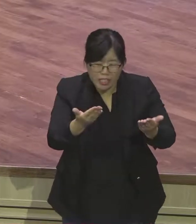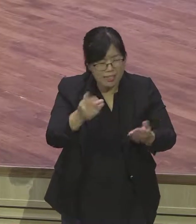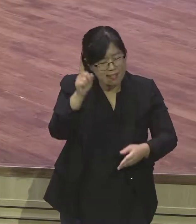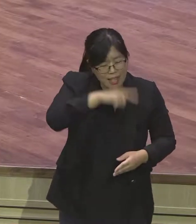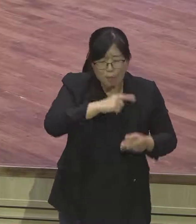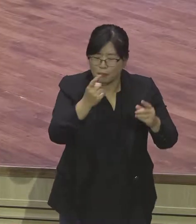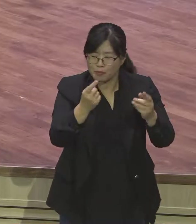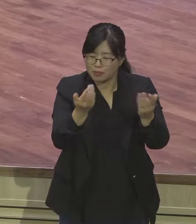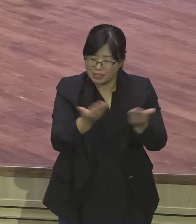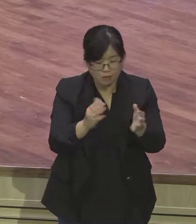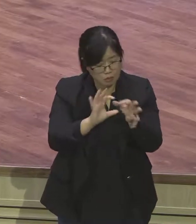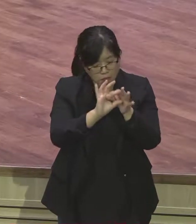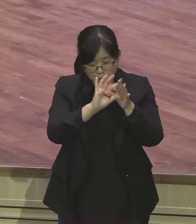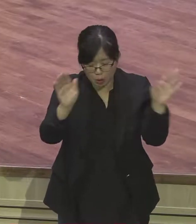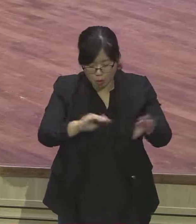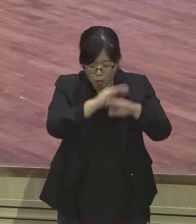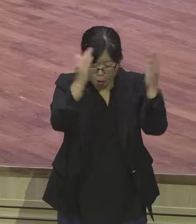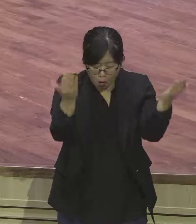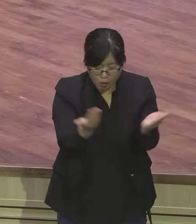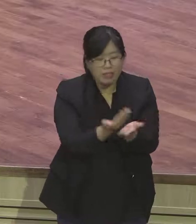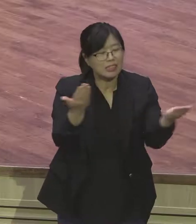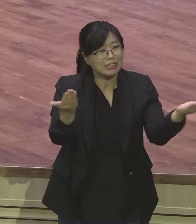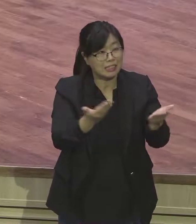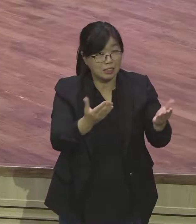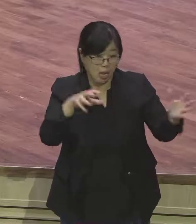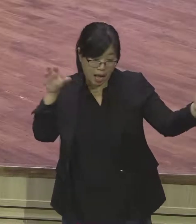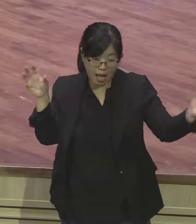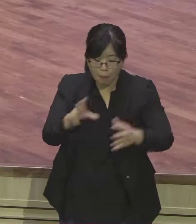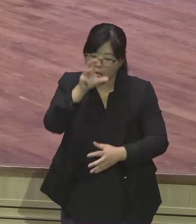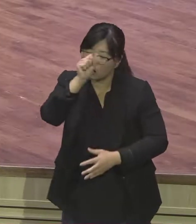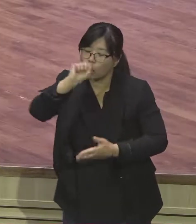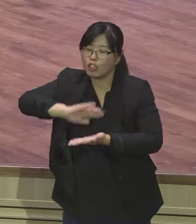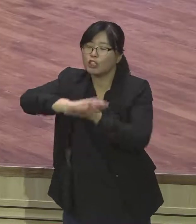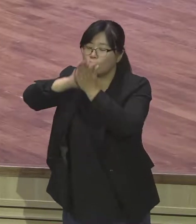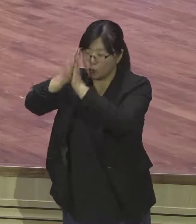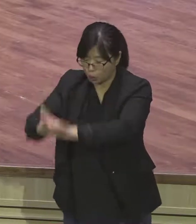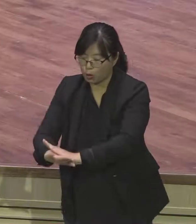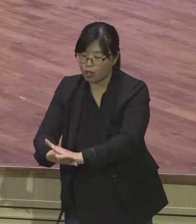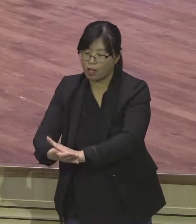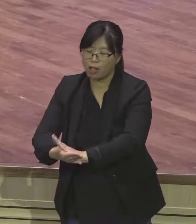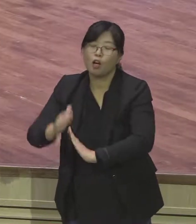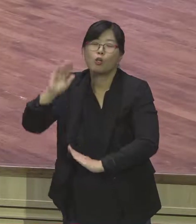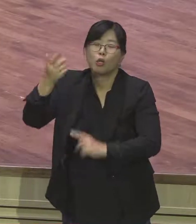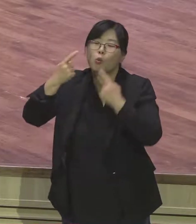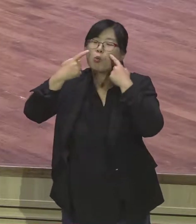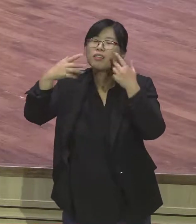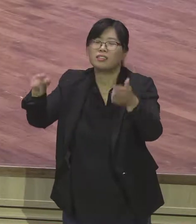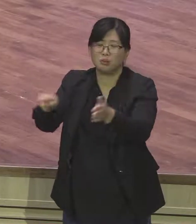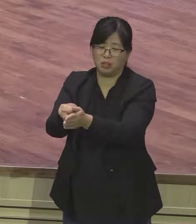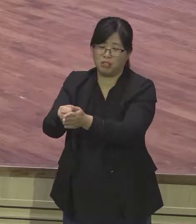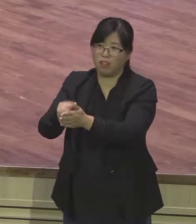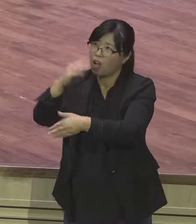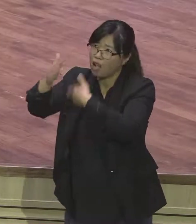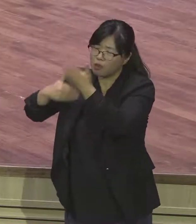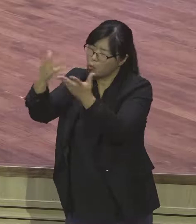돼요 그래서 요셉의 신앙을 뽑아 그러면 절대주권 믿으면 돼 누구를 용서하고 용서해 않는 것